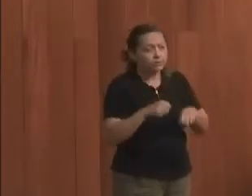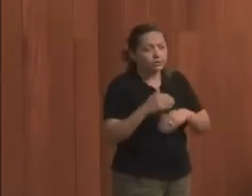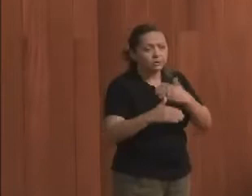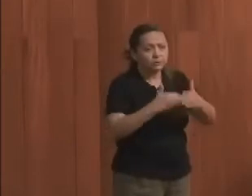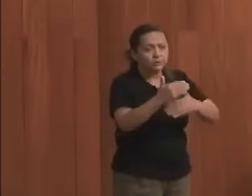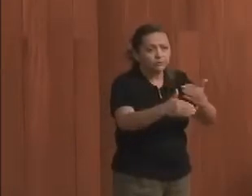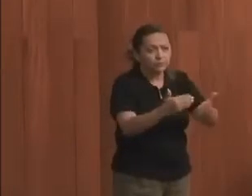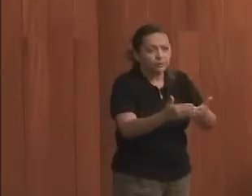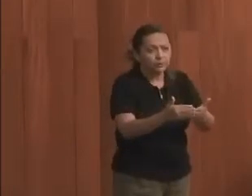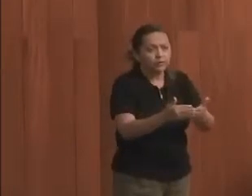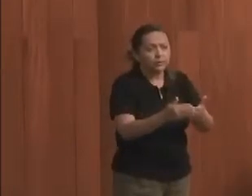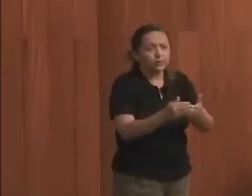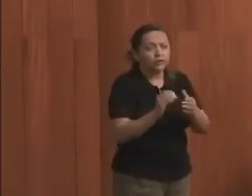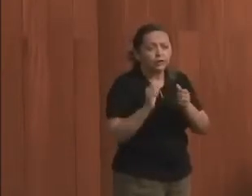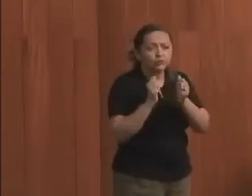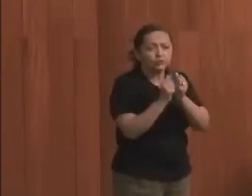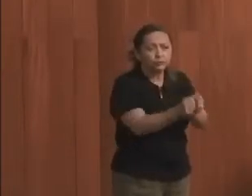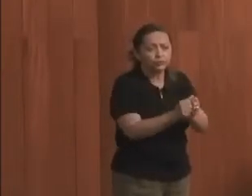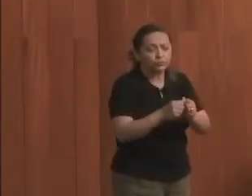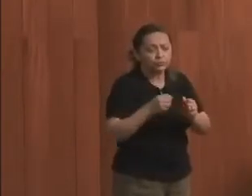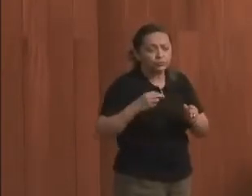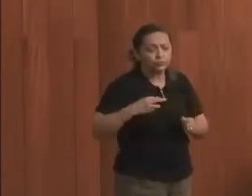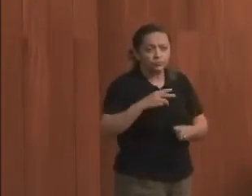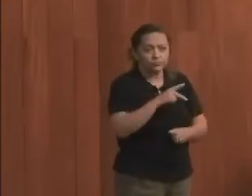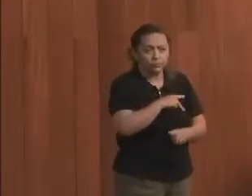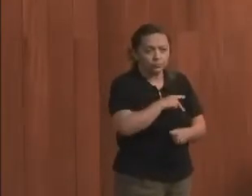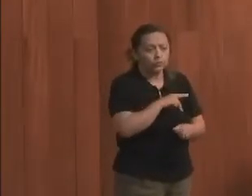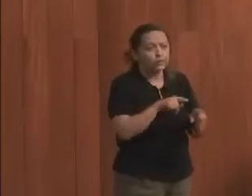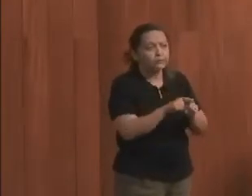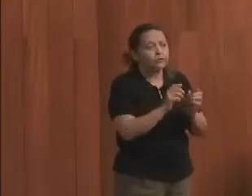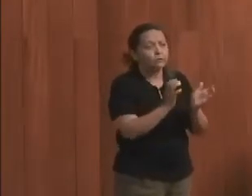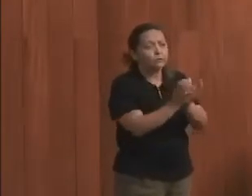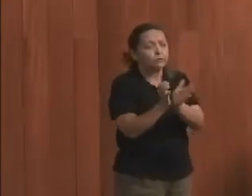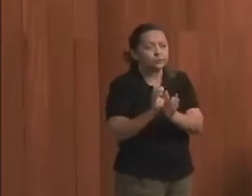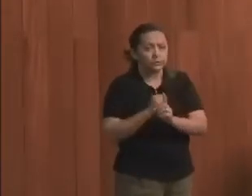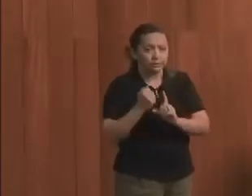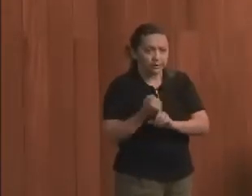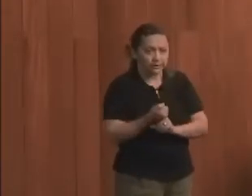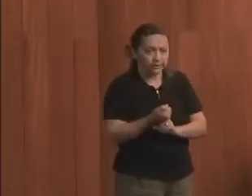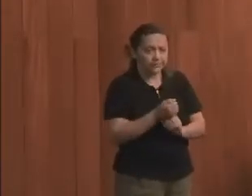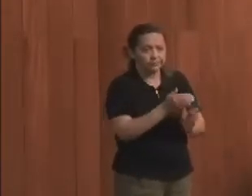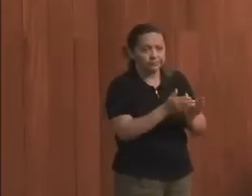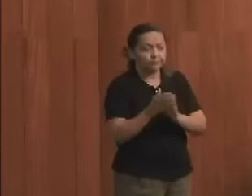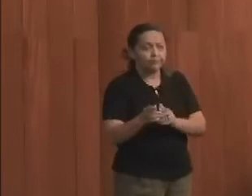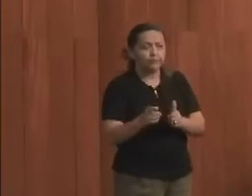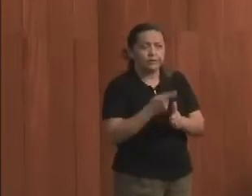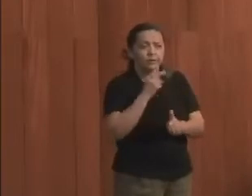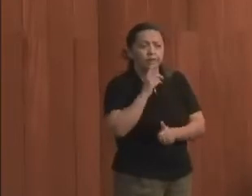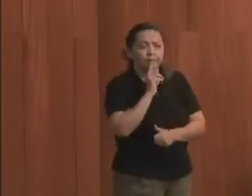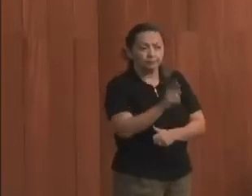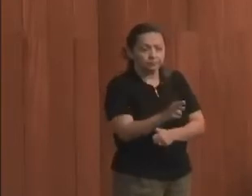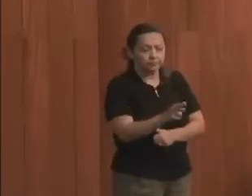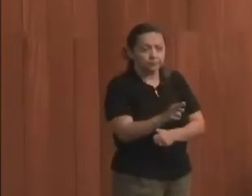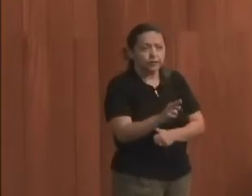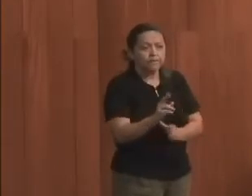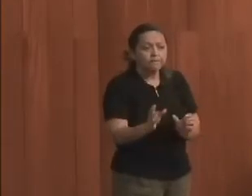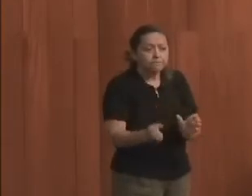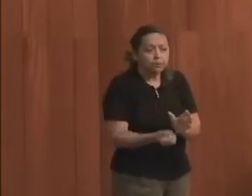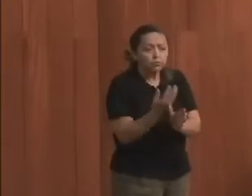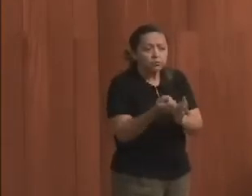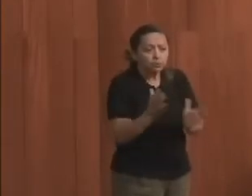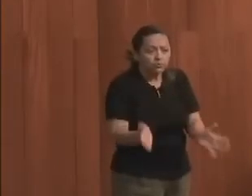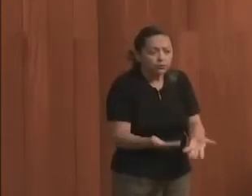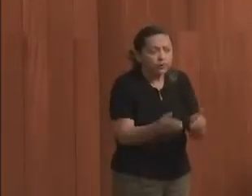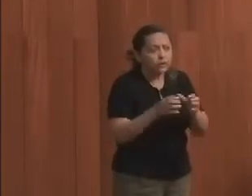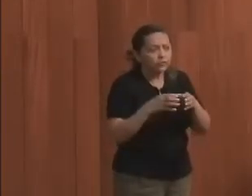desenvolvidas conjuntamente pelo Ministério Público e os movimentos sociais? Então, a primeira, promover em